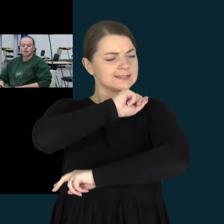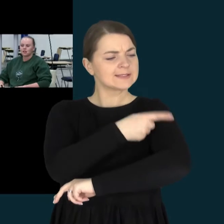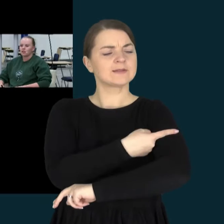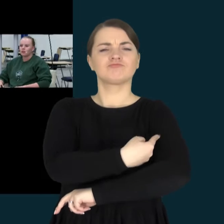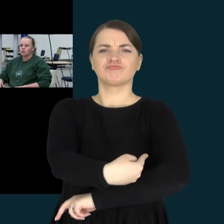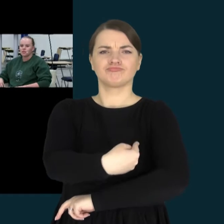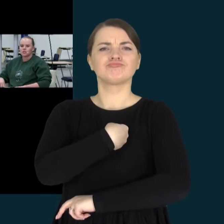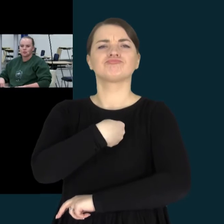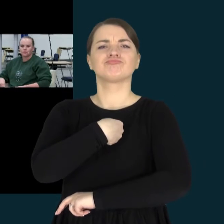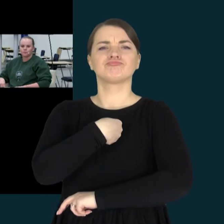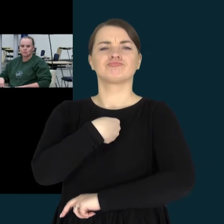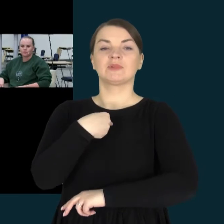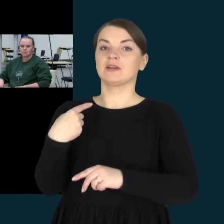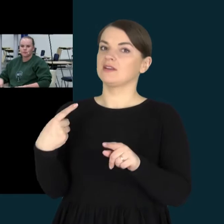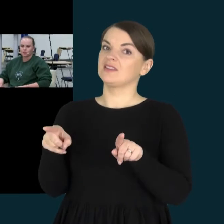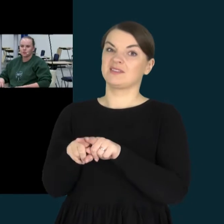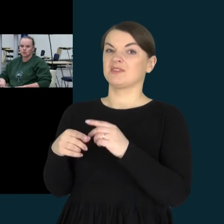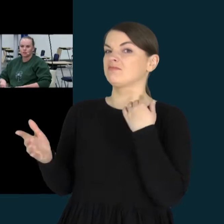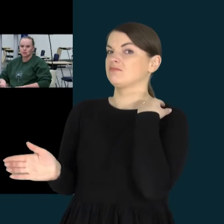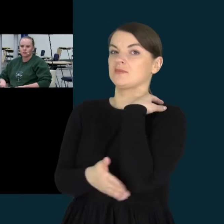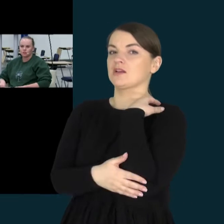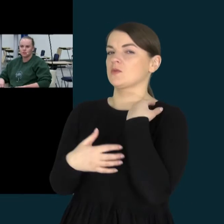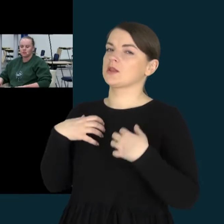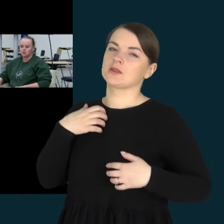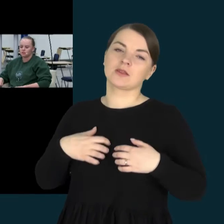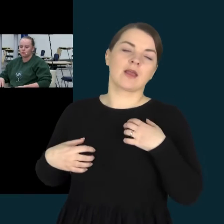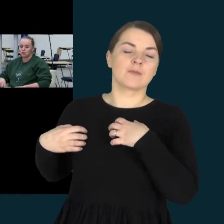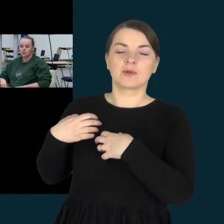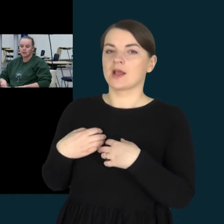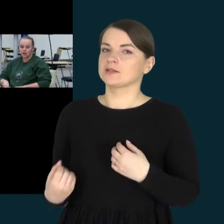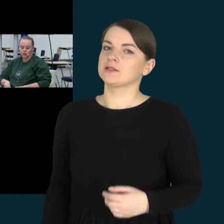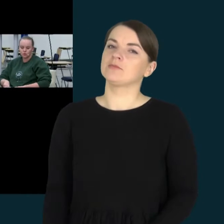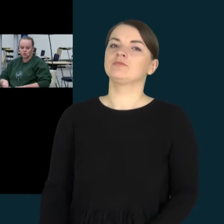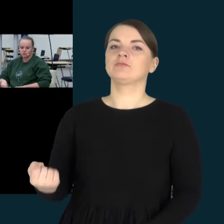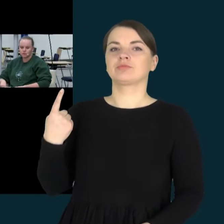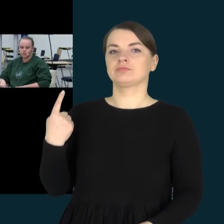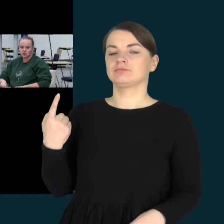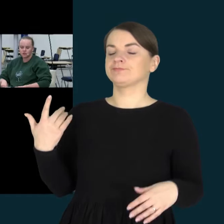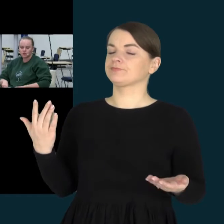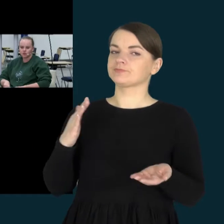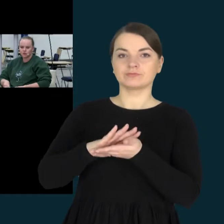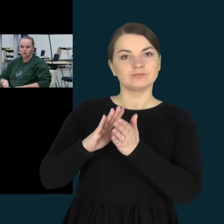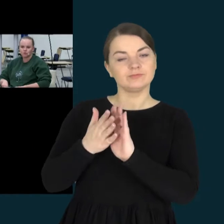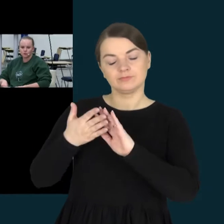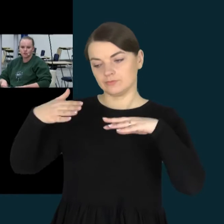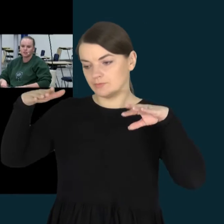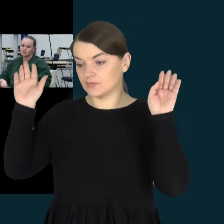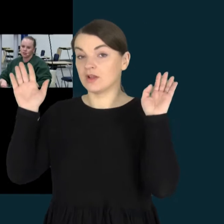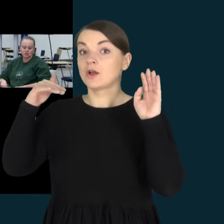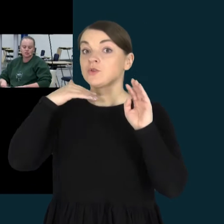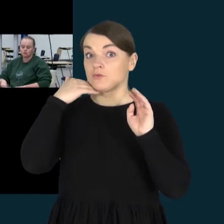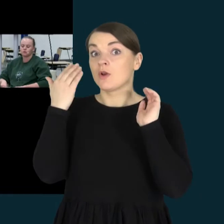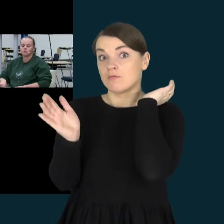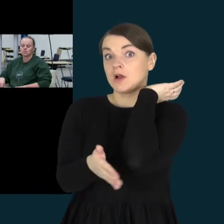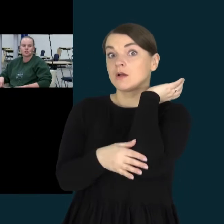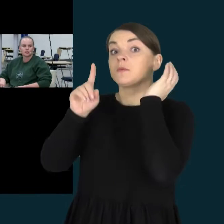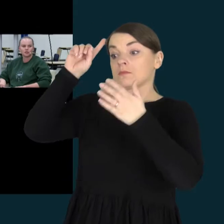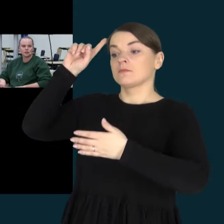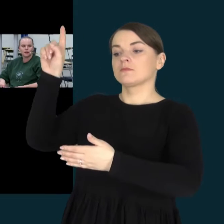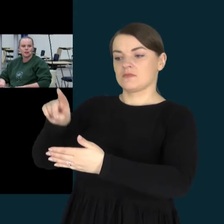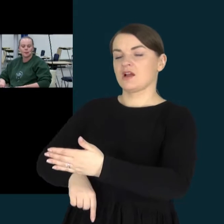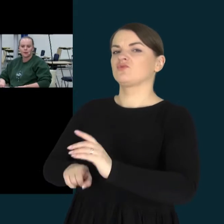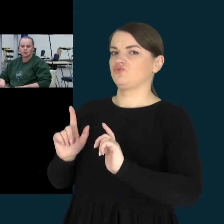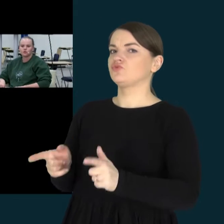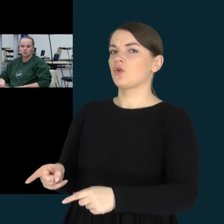Visgi atėjo depresiją. Nesusitvarkiau, patikėjau, kad jis yra nenormalus, nesveikas, kaip man buvo